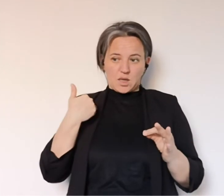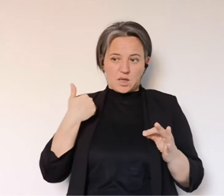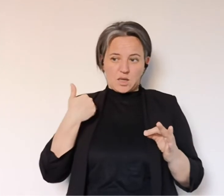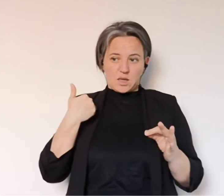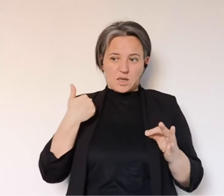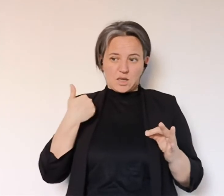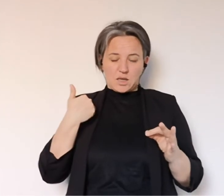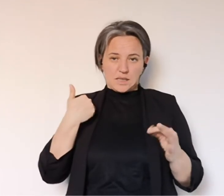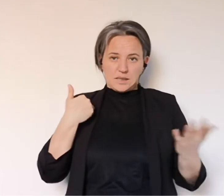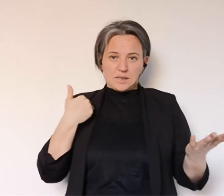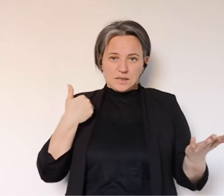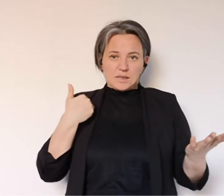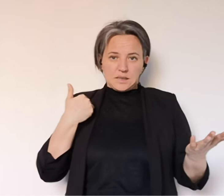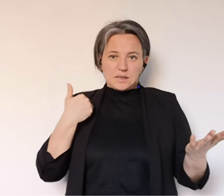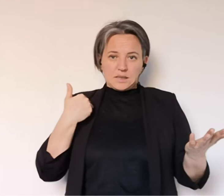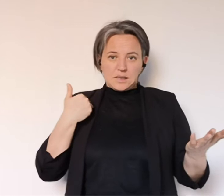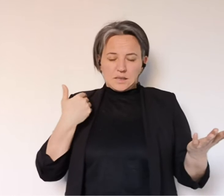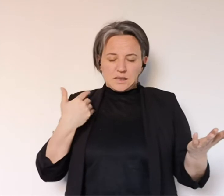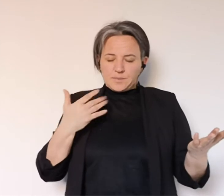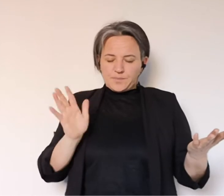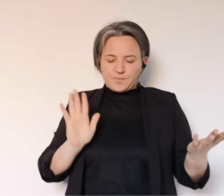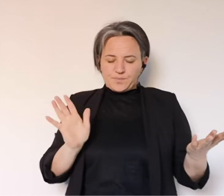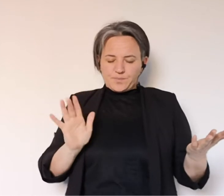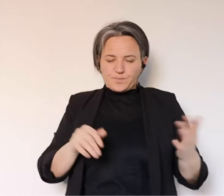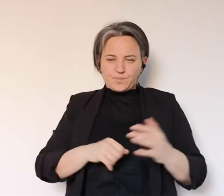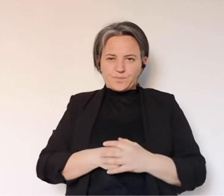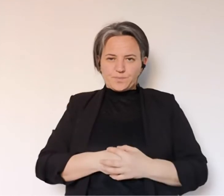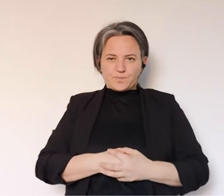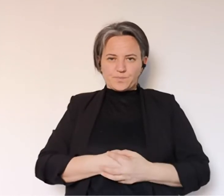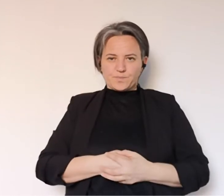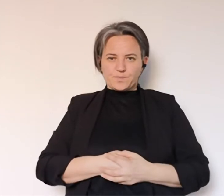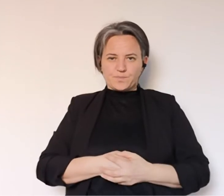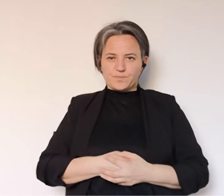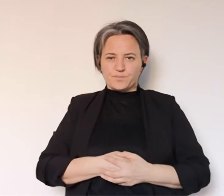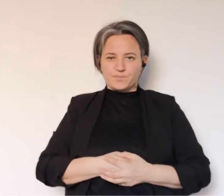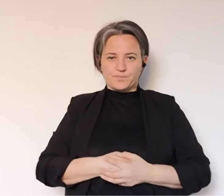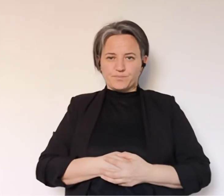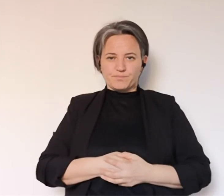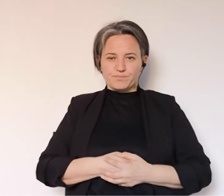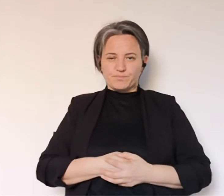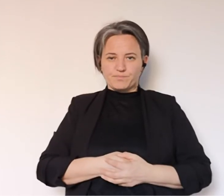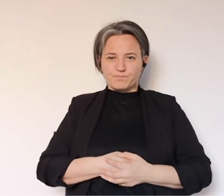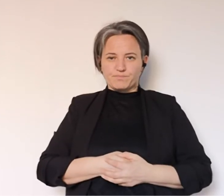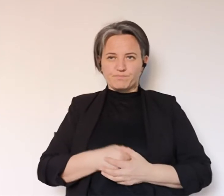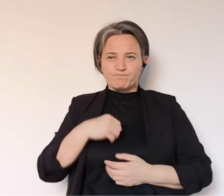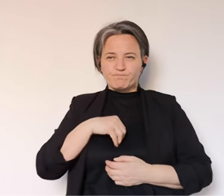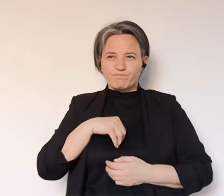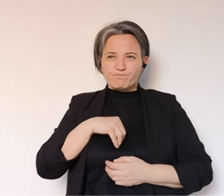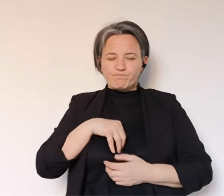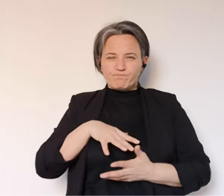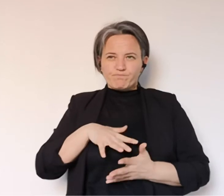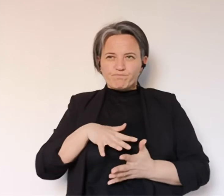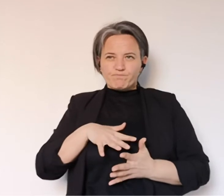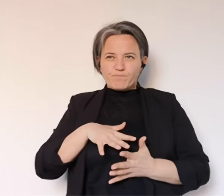ascolta, ma anche in chi li legge pochi minuti prima di comunicare, quindi il sottoscritto provoca